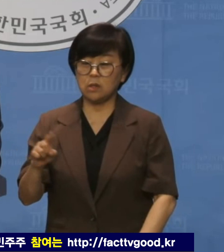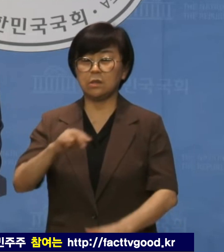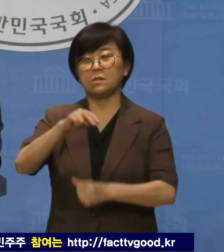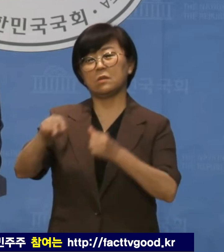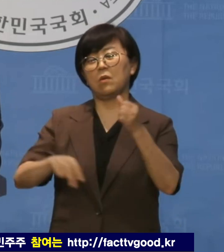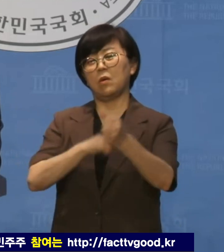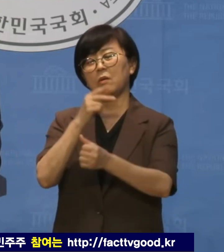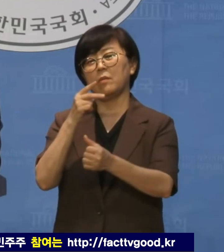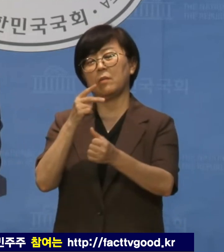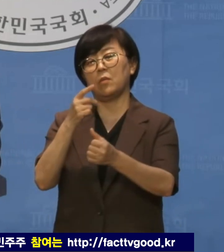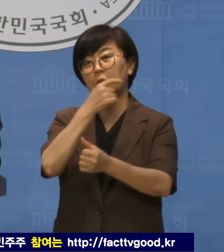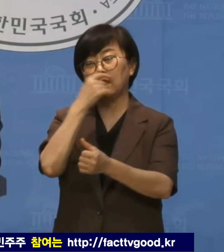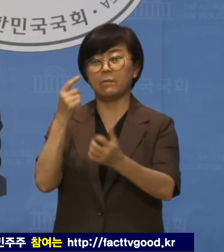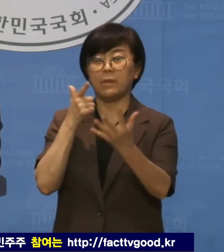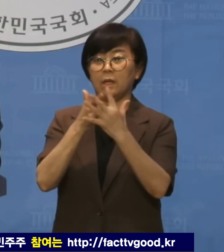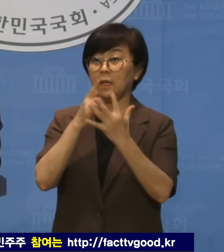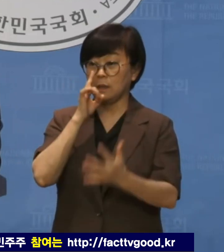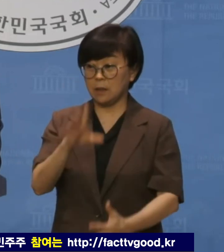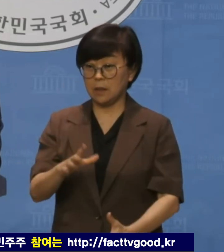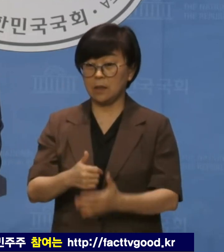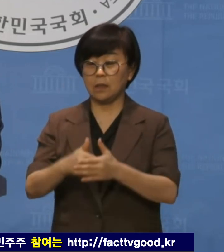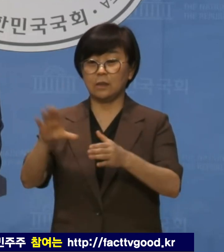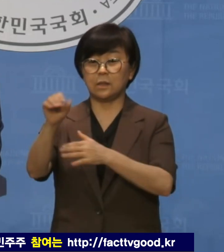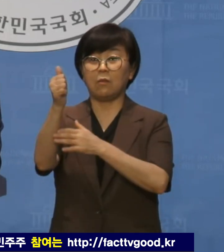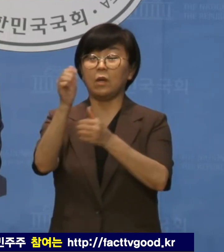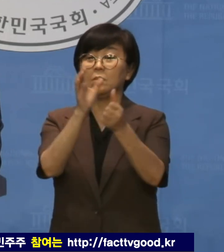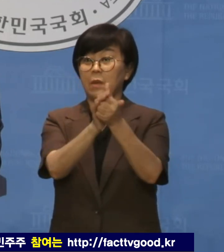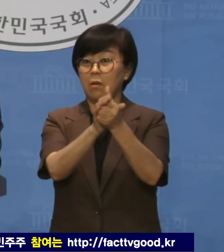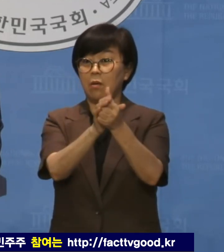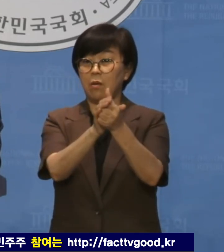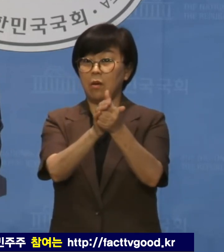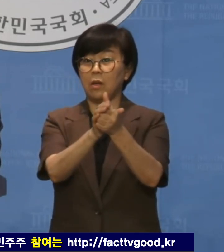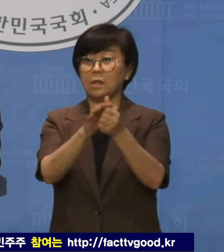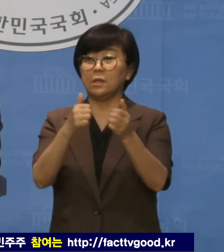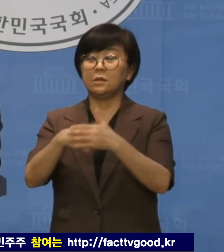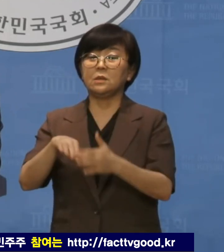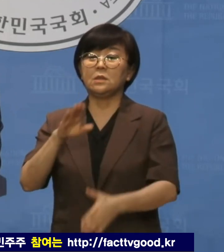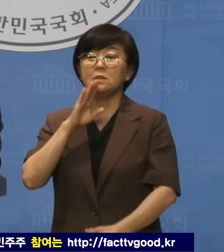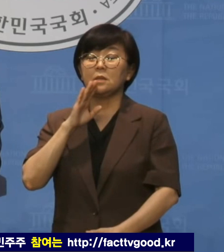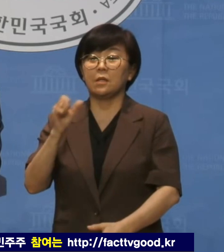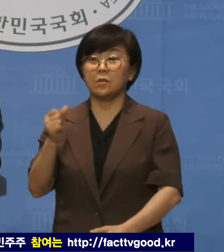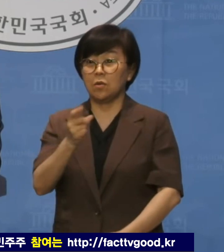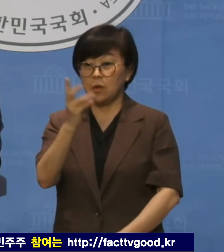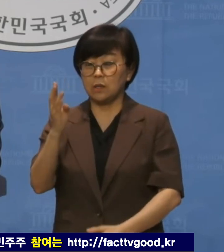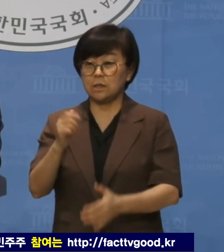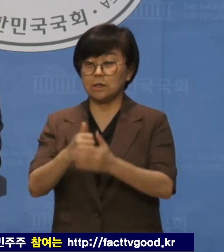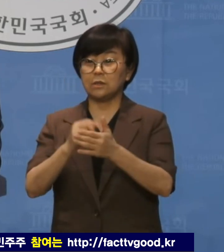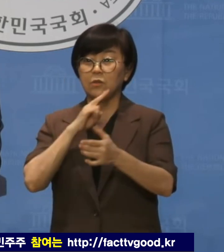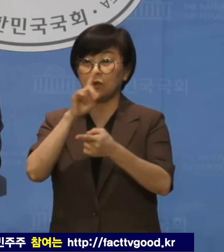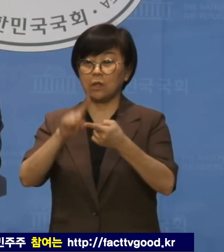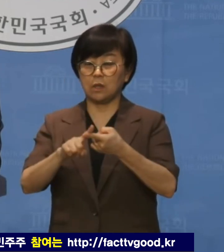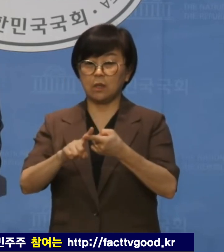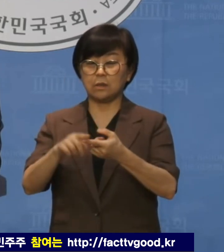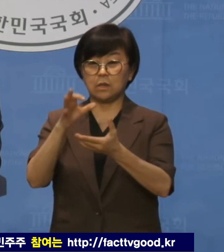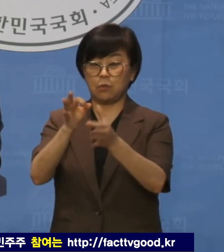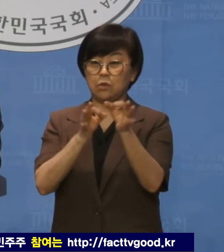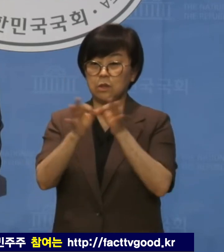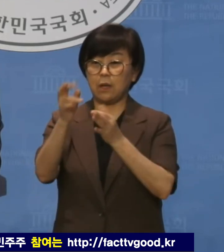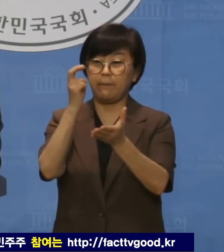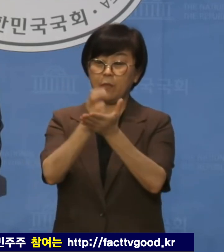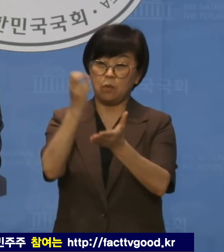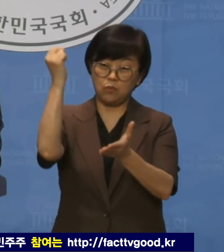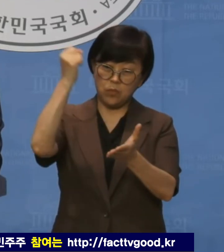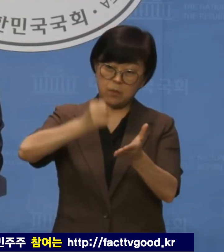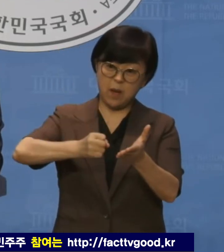파악이 안 됩니까? 장관 임명은커녕 통정매매 의혹에 따라 자본시장법 위반